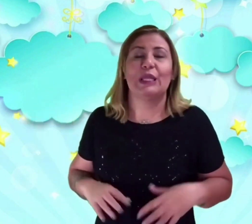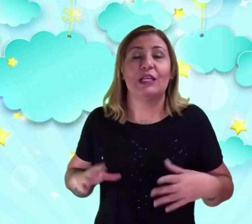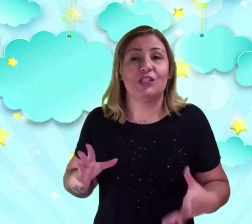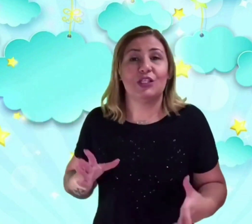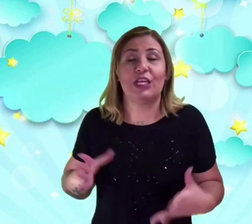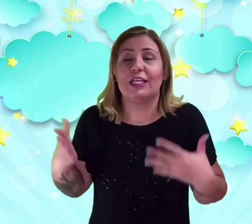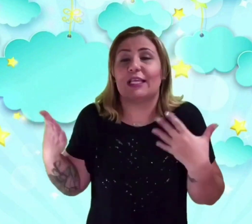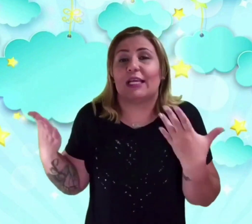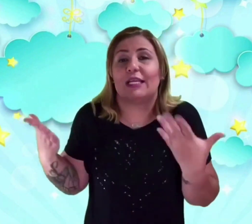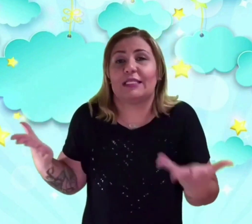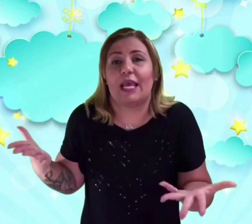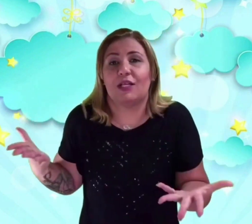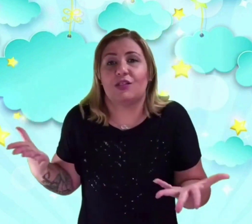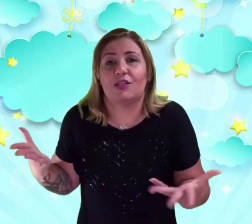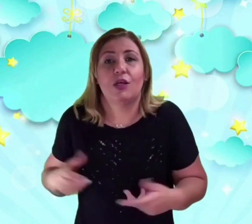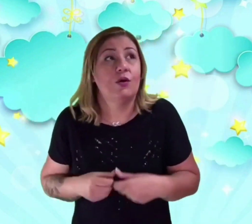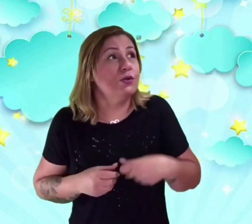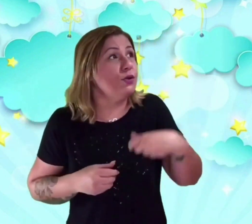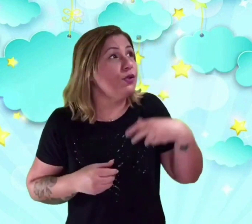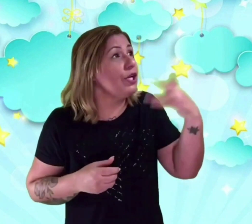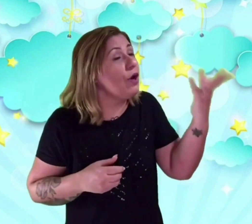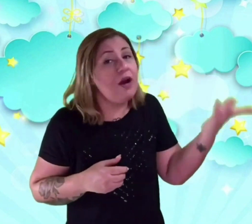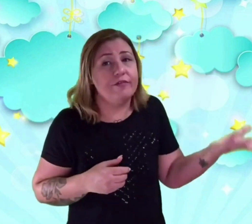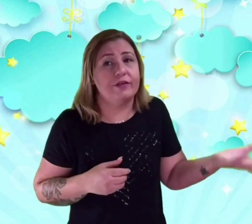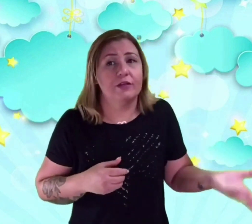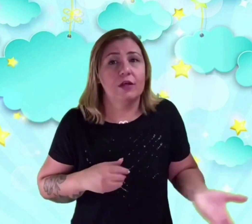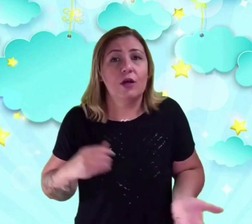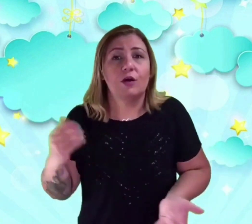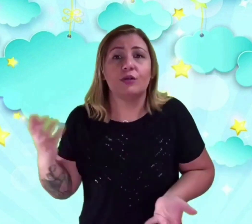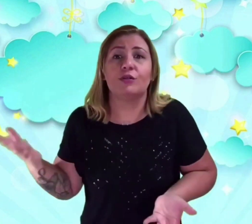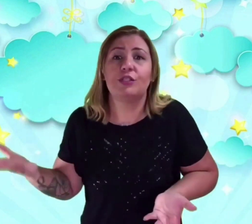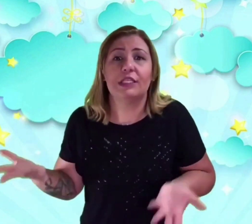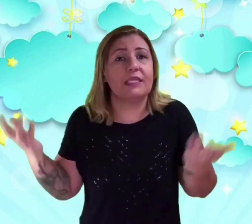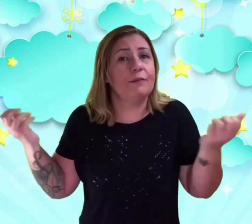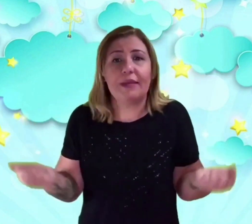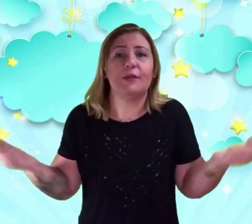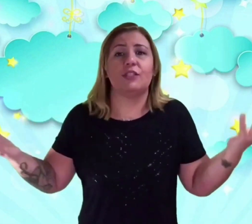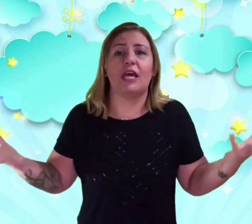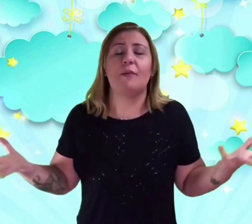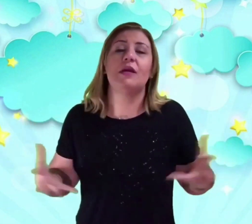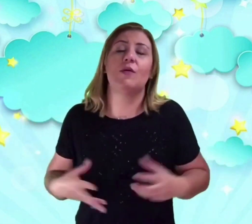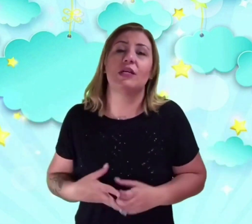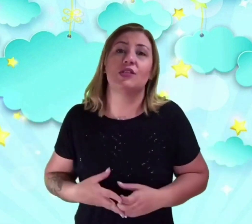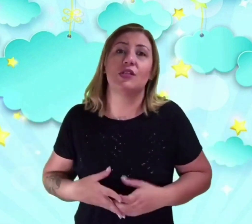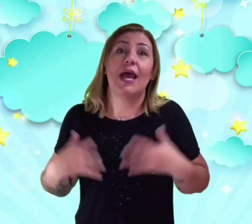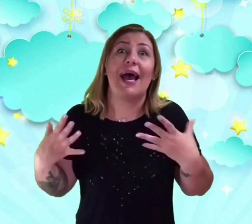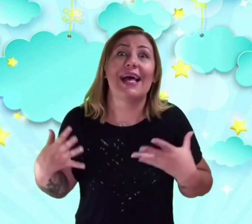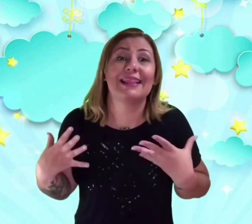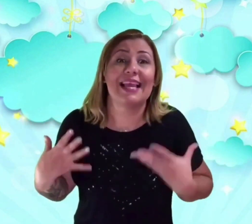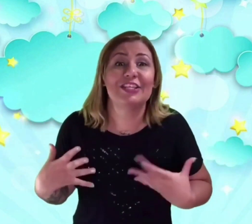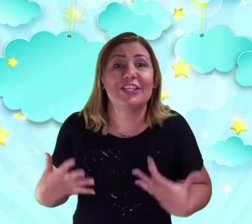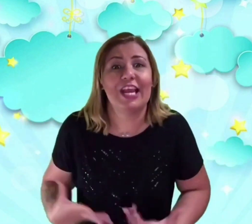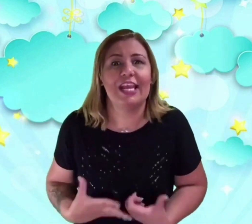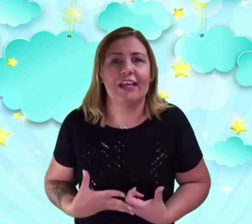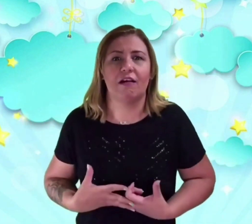Tem dia que está crescente. Outro dia é nova. Outro dia também pode estar minguante. Até cheia.